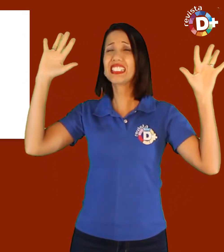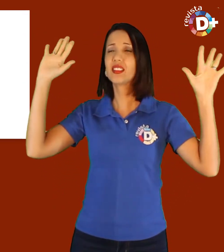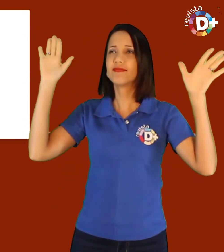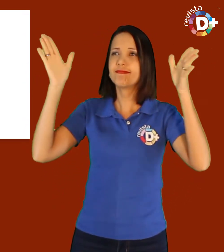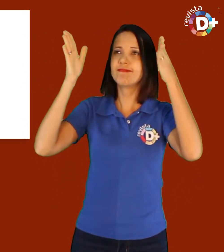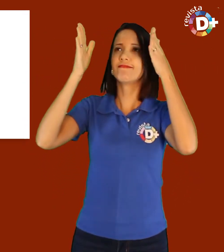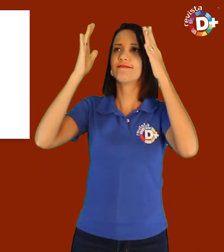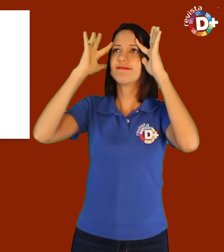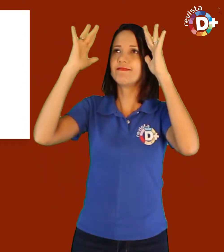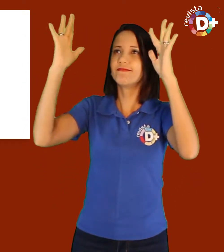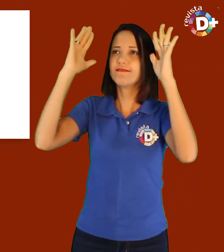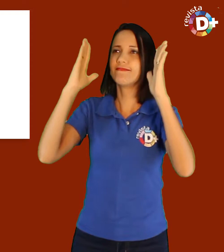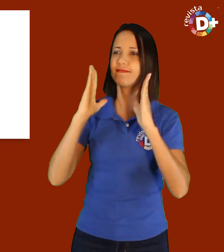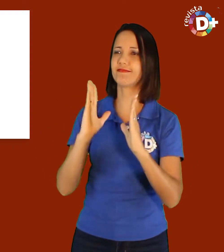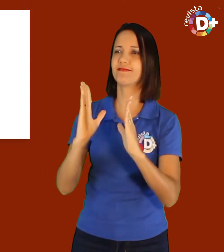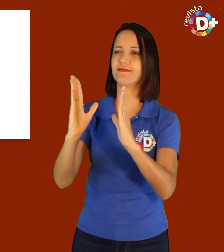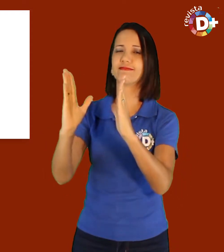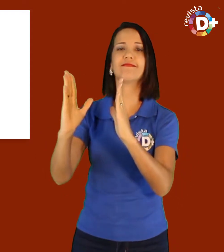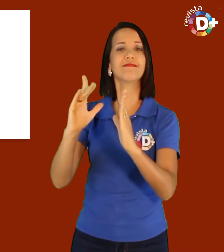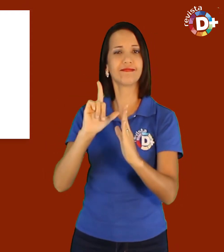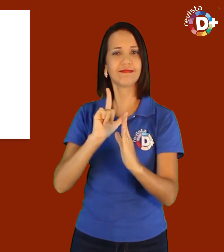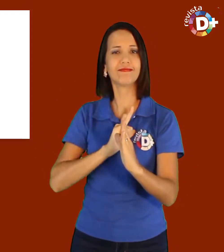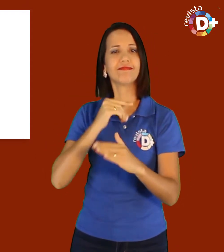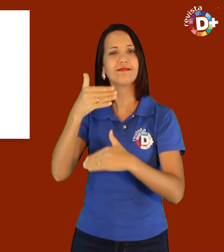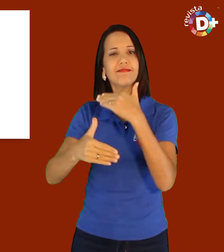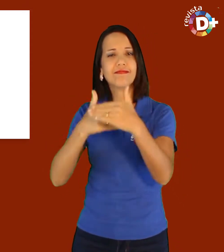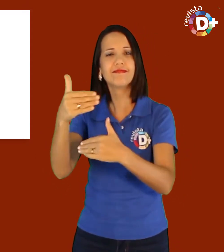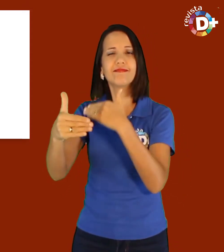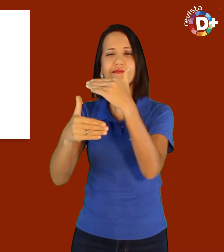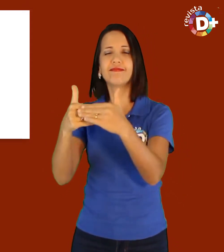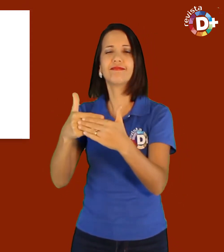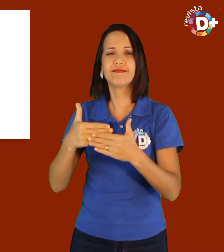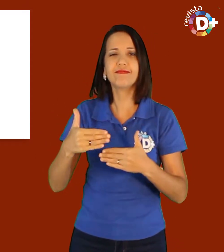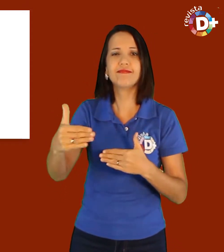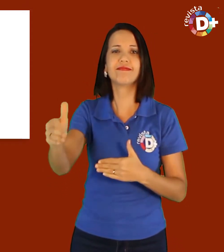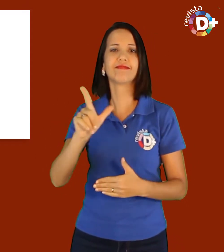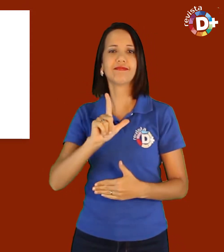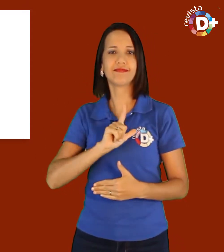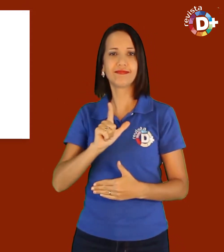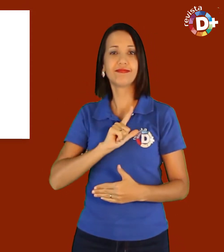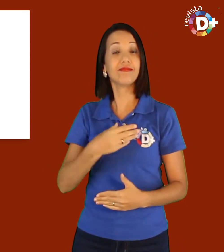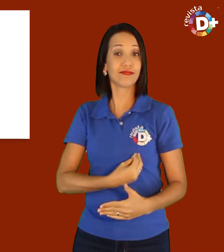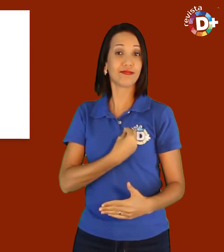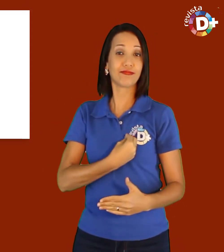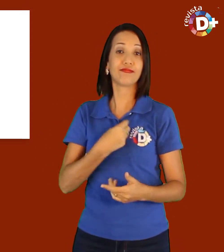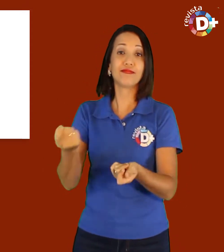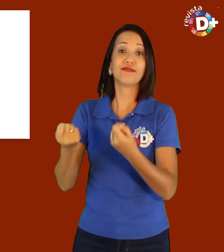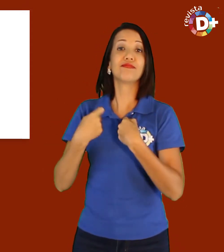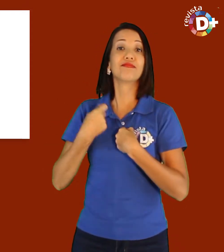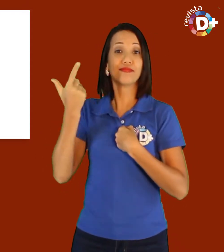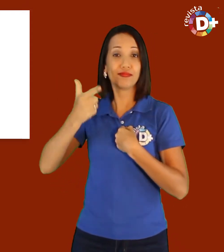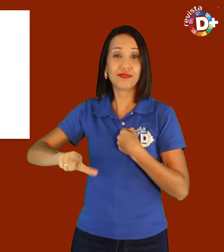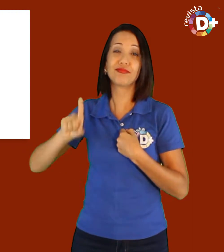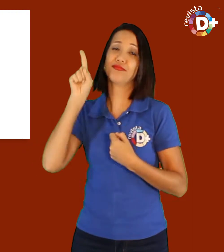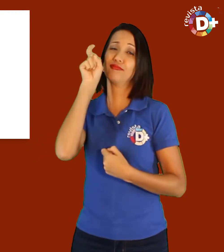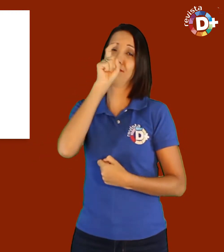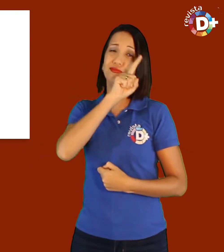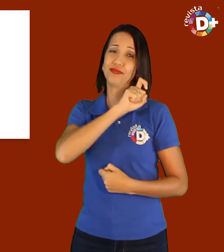meus sonhos e redirecionar os meus caminhos havia sido traçada. Foi quando, então, o destino me